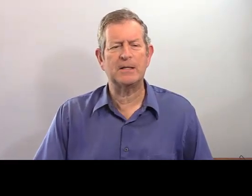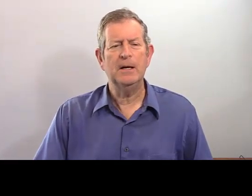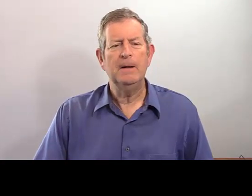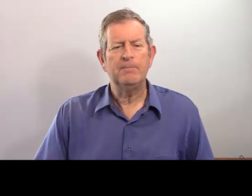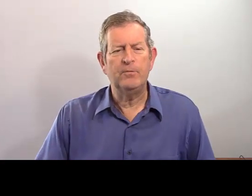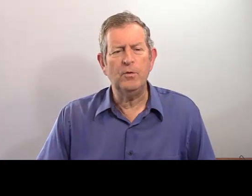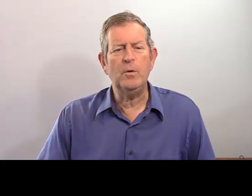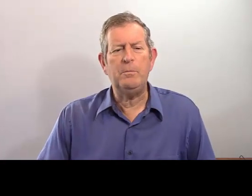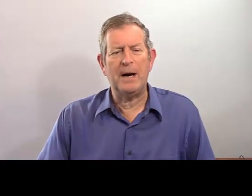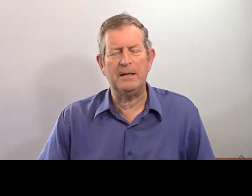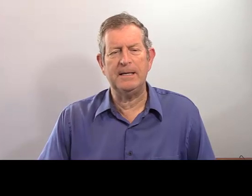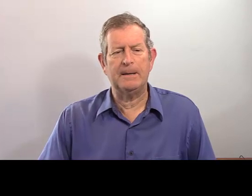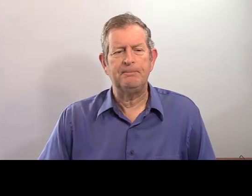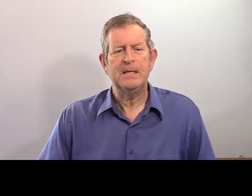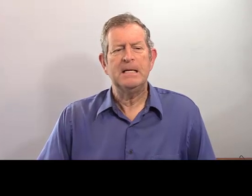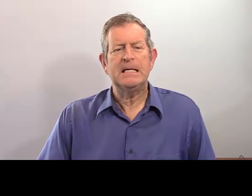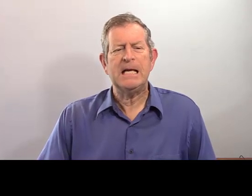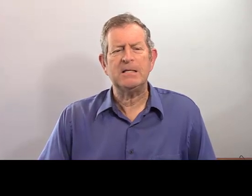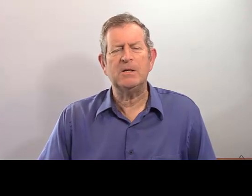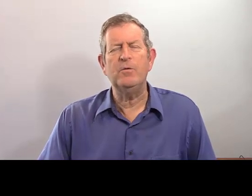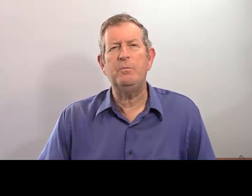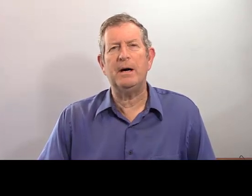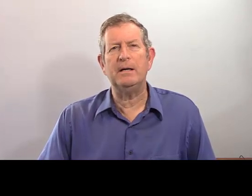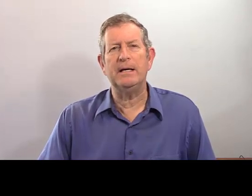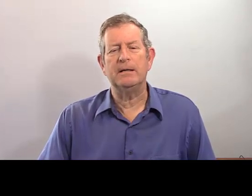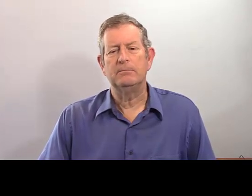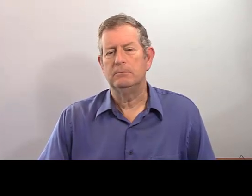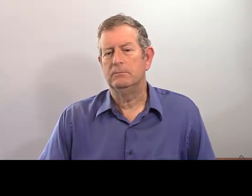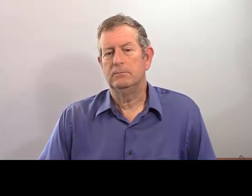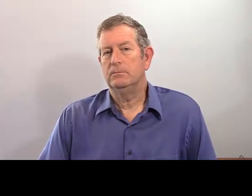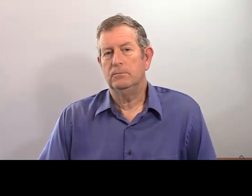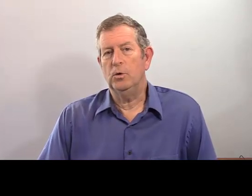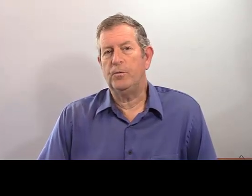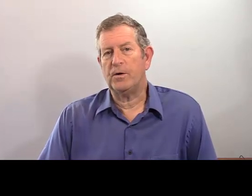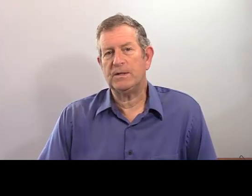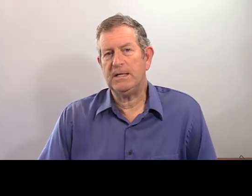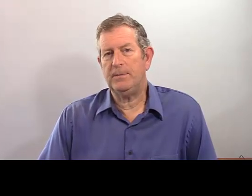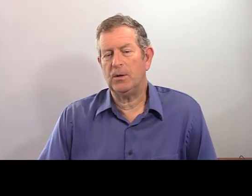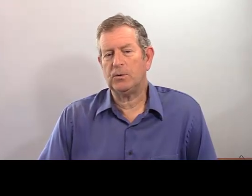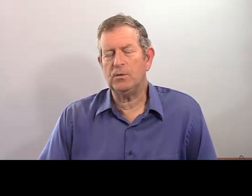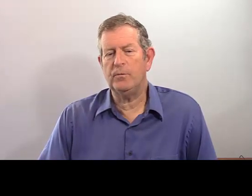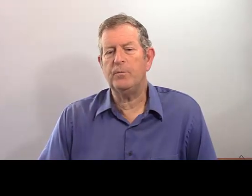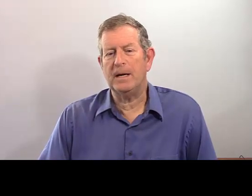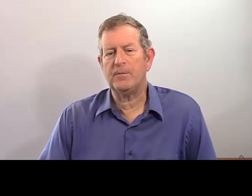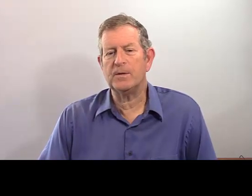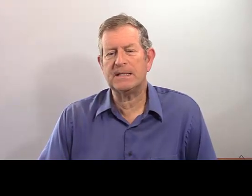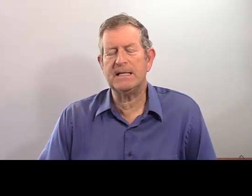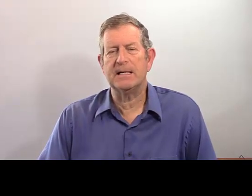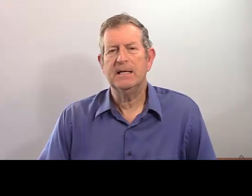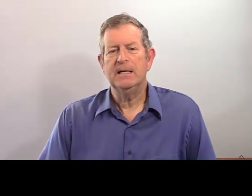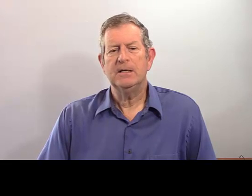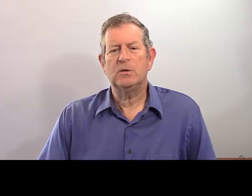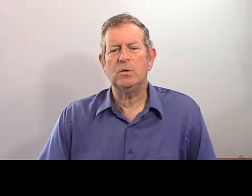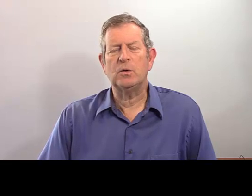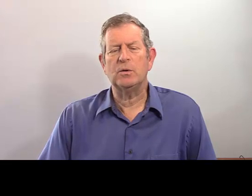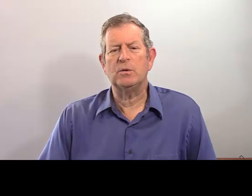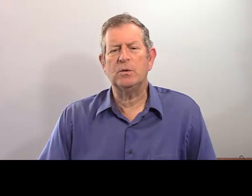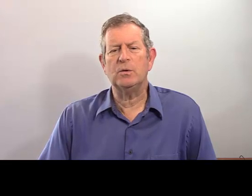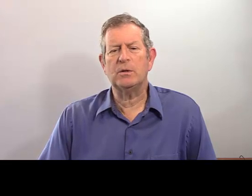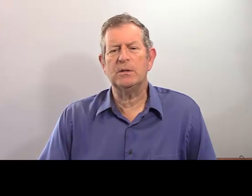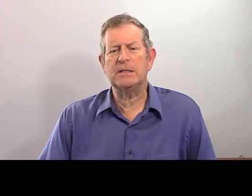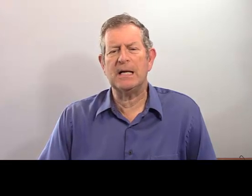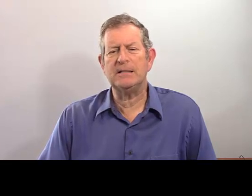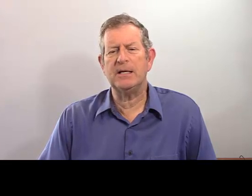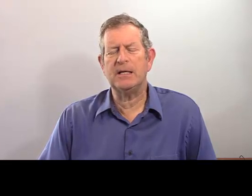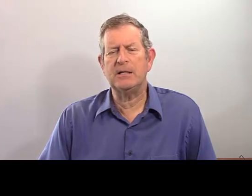numéro 7, vous parlez. Qu'est-ce que vous parlez ? Le français, bien entendu. Vous parlez français. Donc,